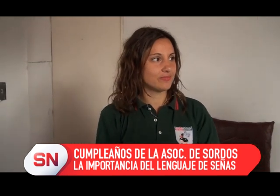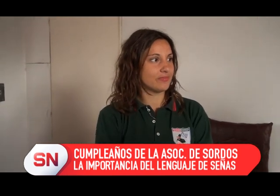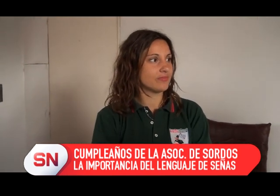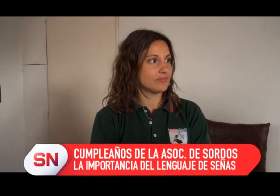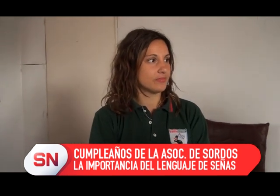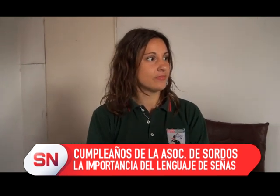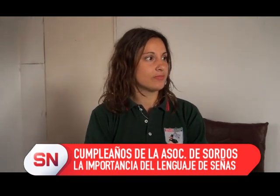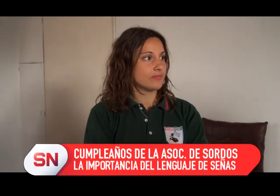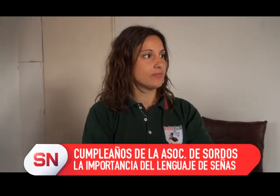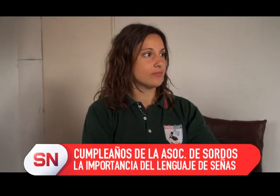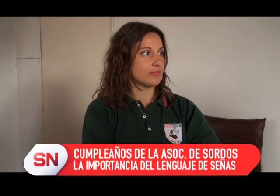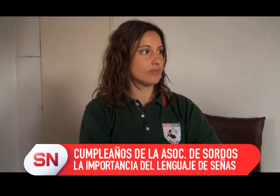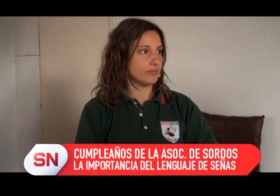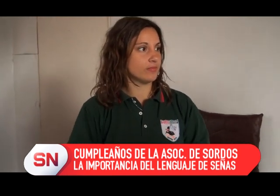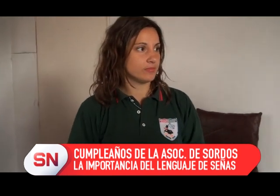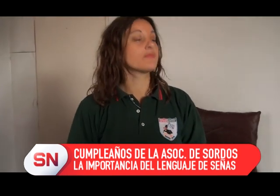¿Cómo se organizan para enseñar?